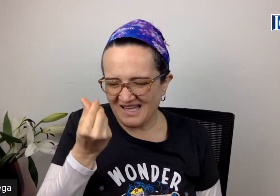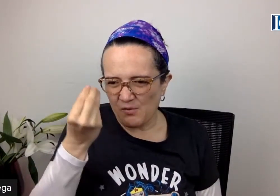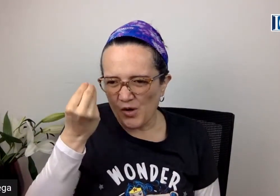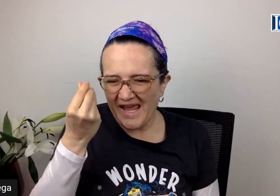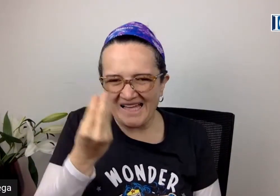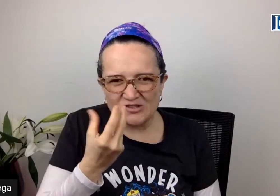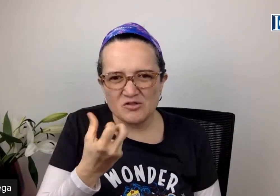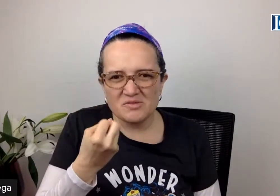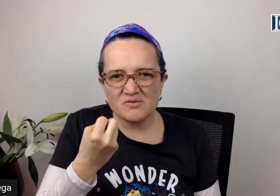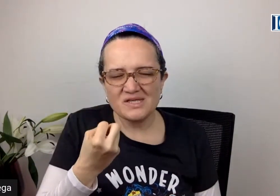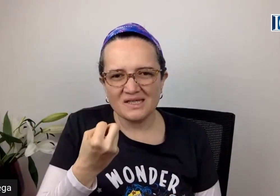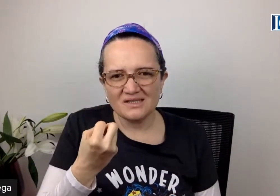saboreando en mi vida